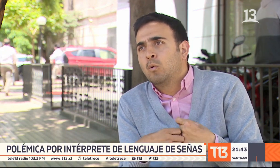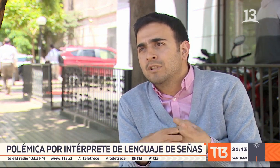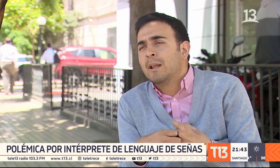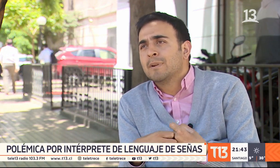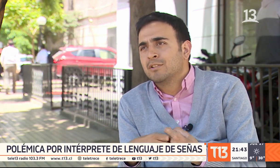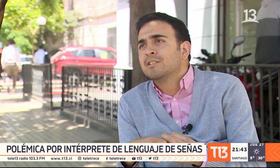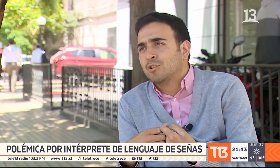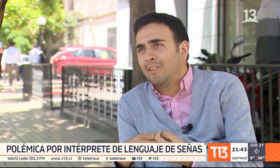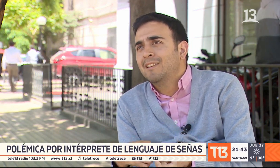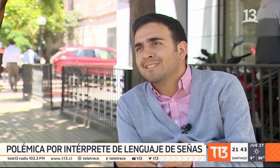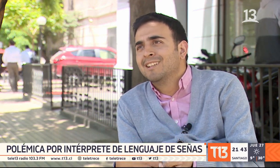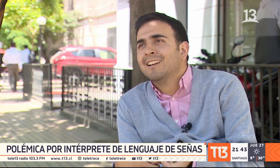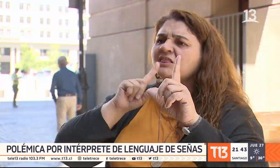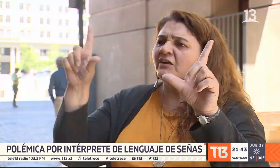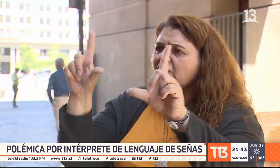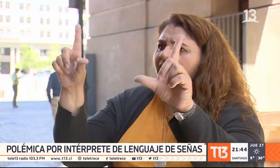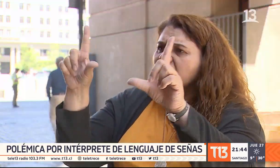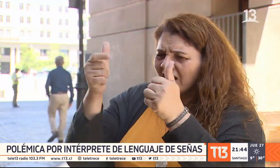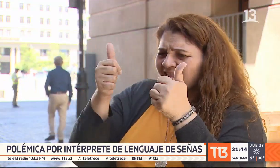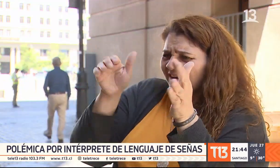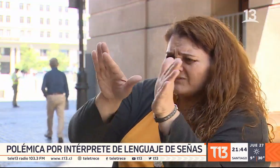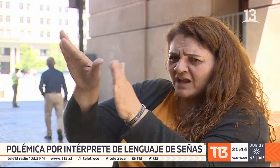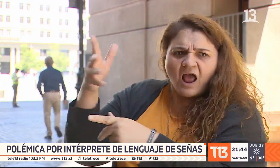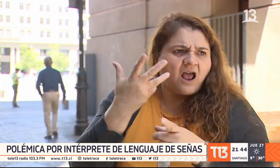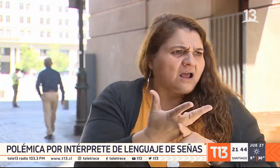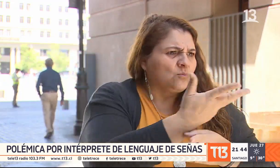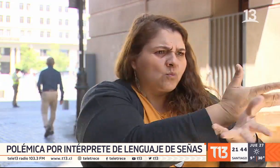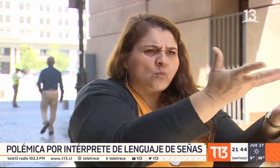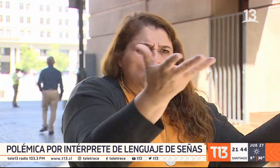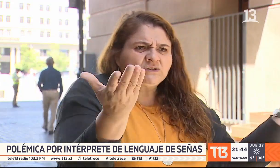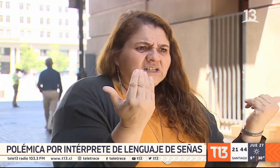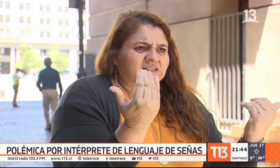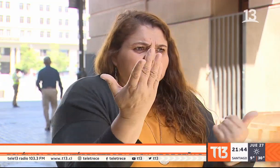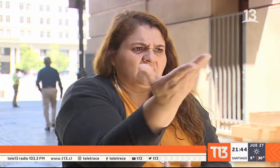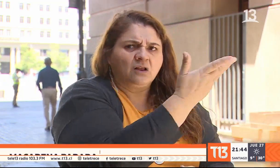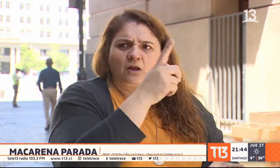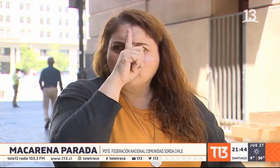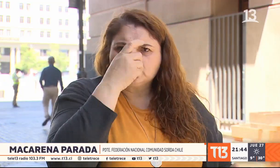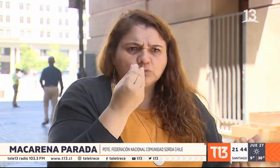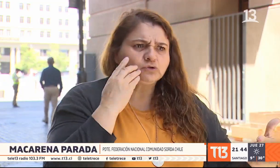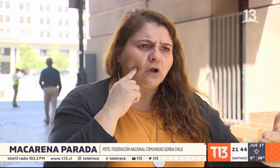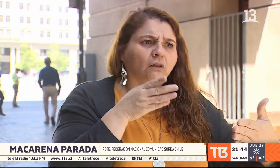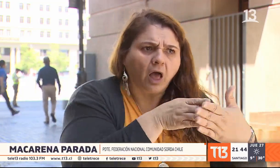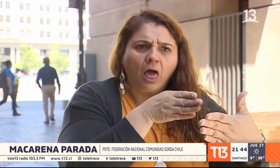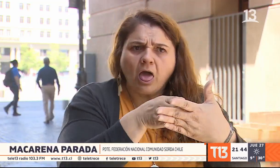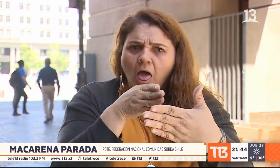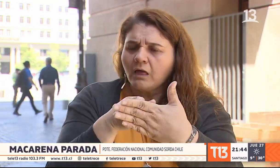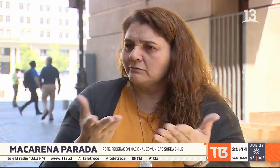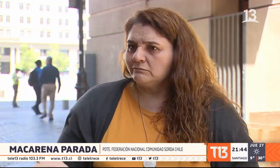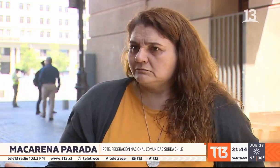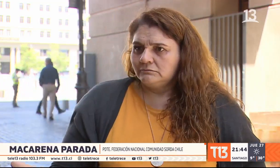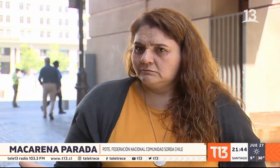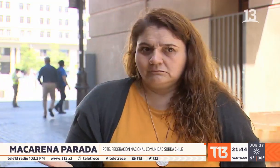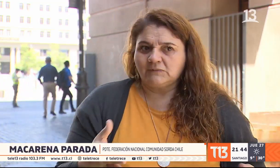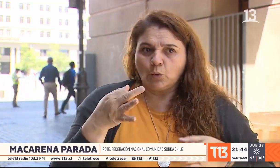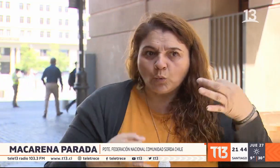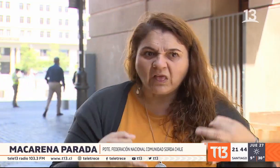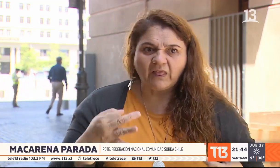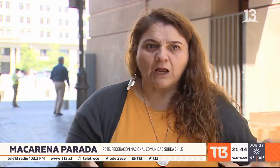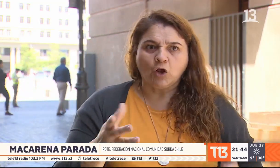que escuche a las personas sordas. Solamente se enfoca en hacerse una interpretación en la televisión, pero no en la vida diaria en los hospitales que hay muchas